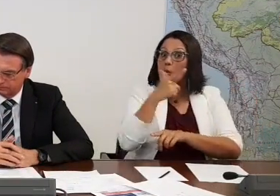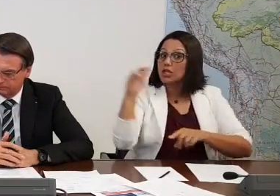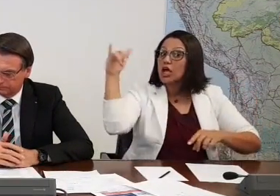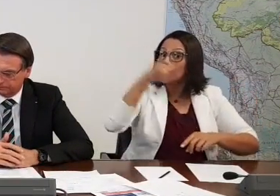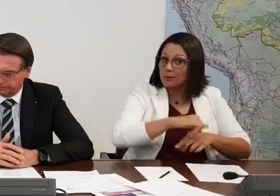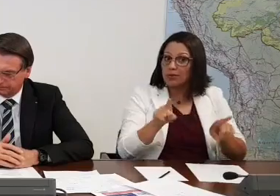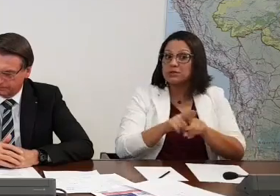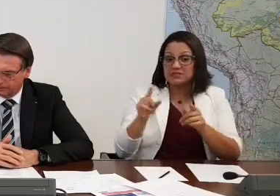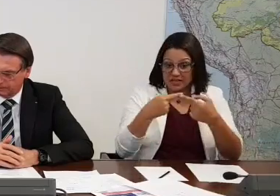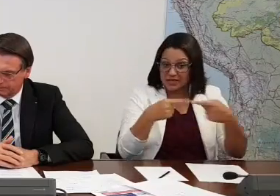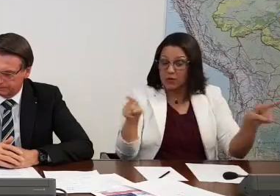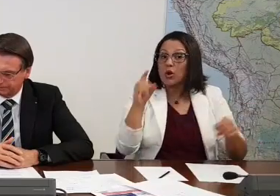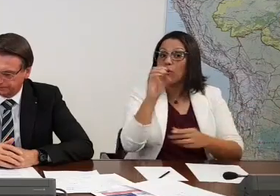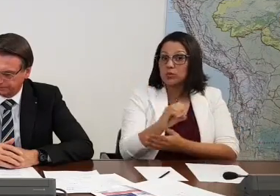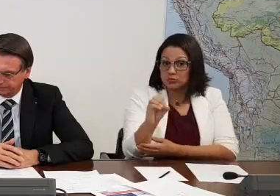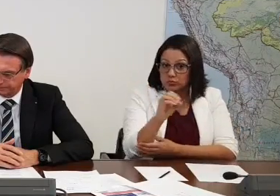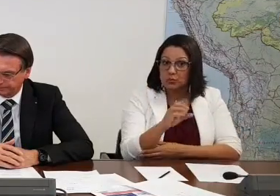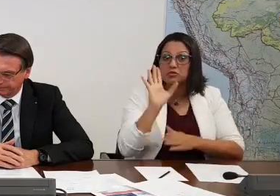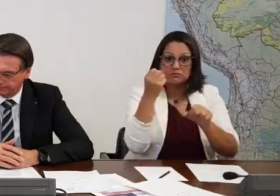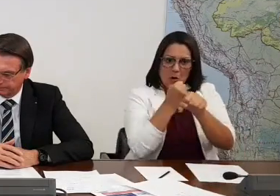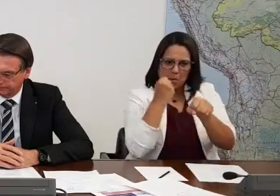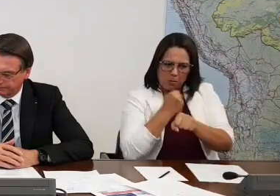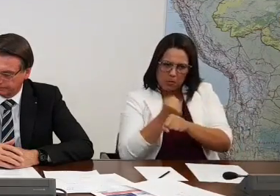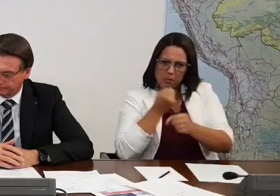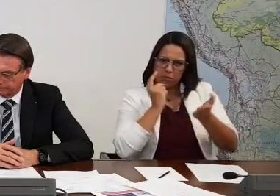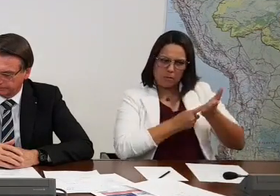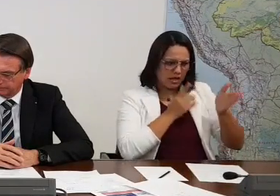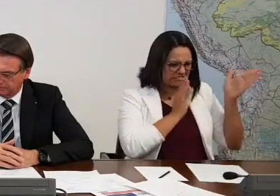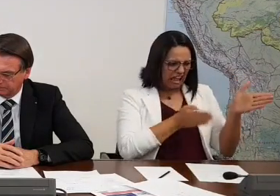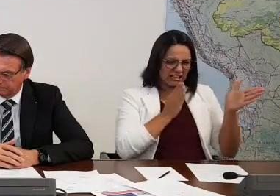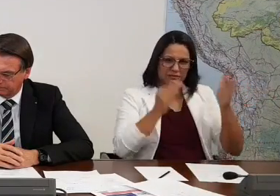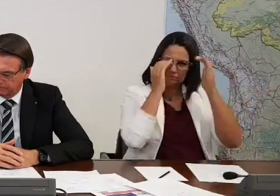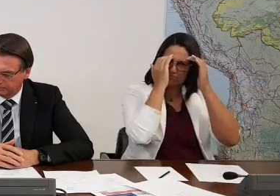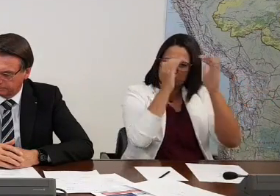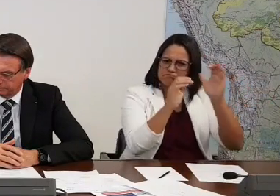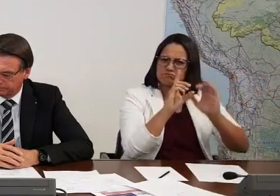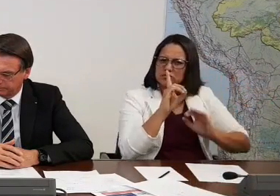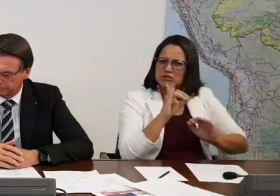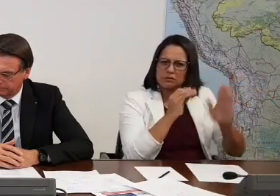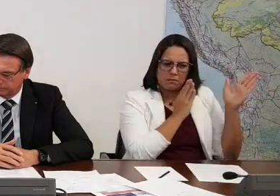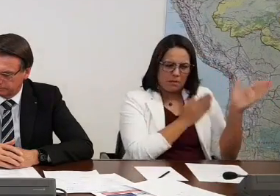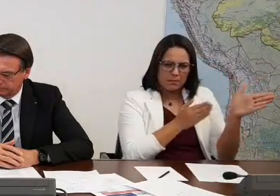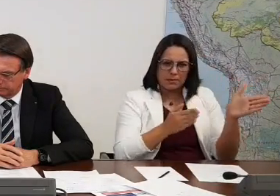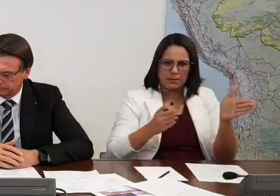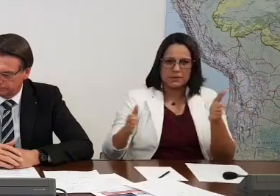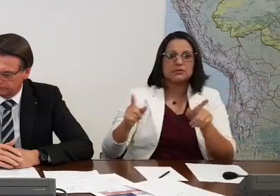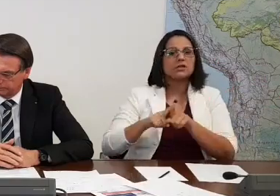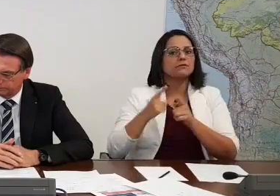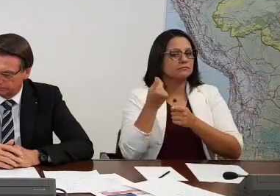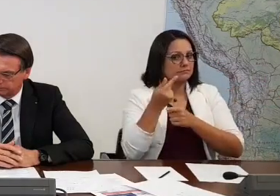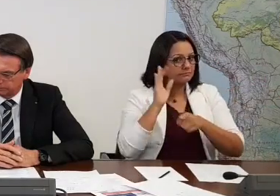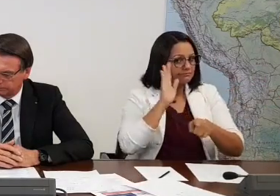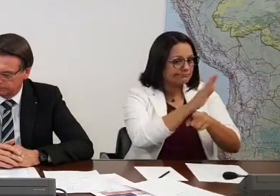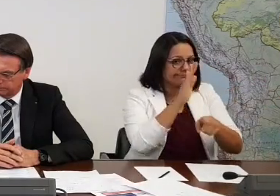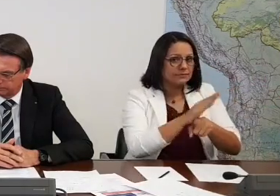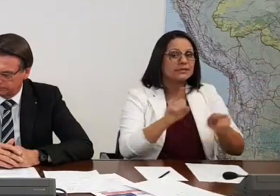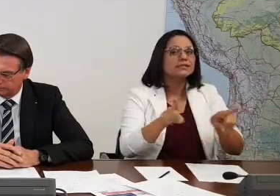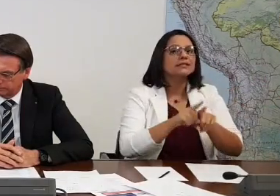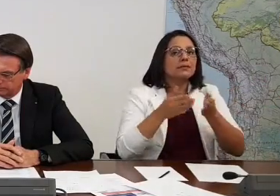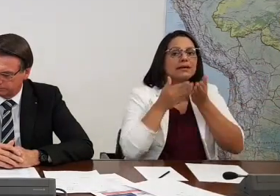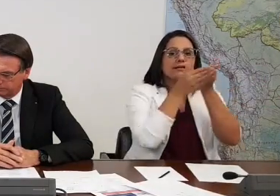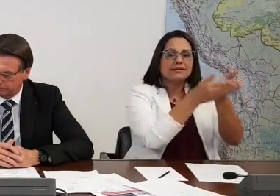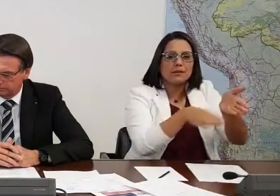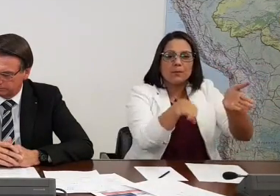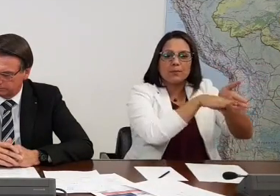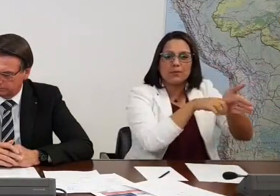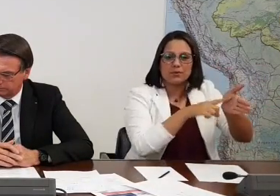As obras estão rigorosamente dentro do prazo, um espetáculo de obra. Nós temos investimento importante no Porto de Salvador, vamos